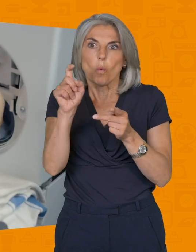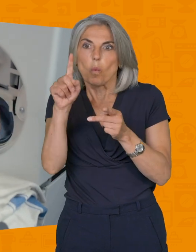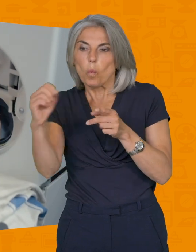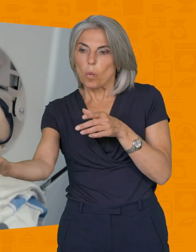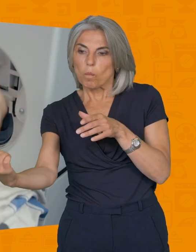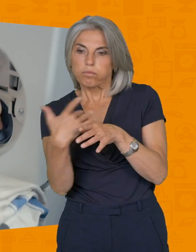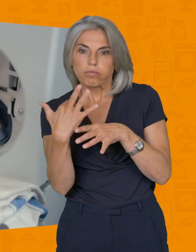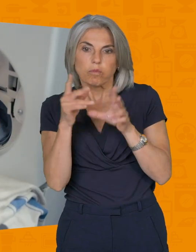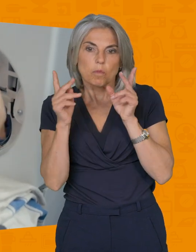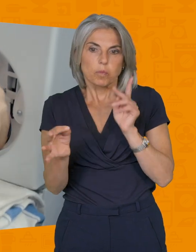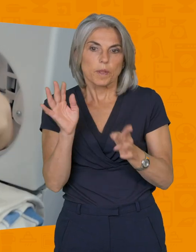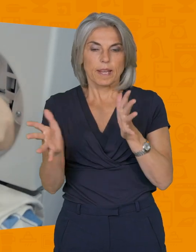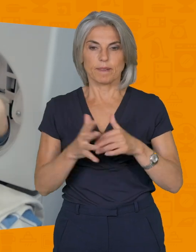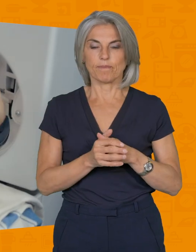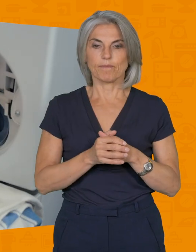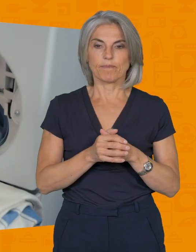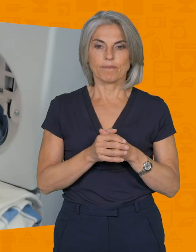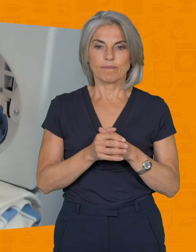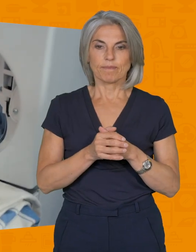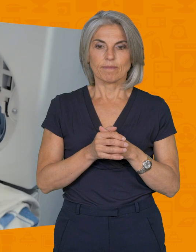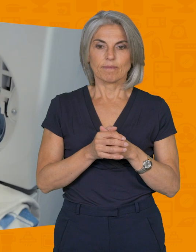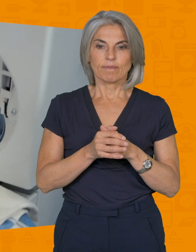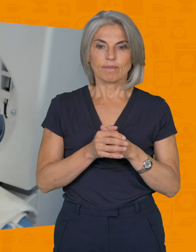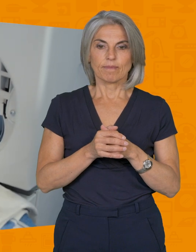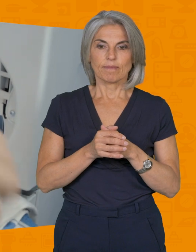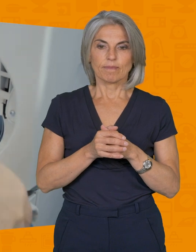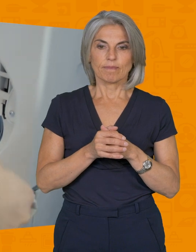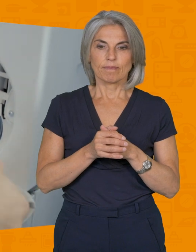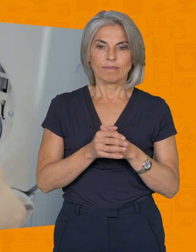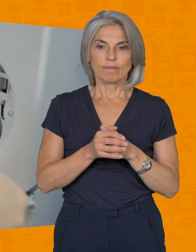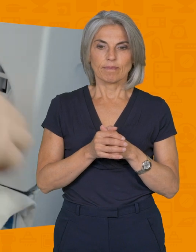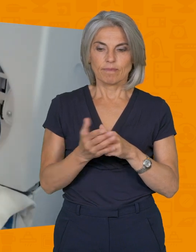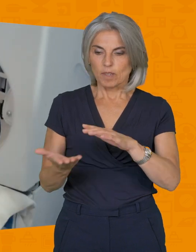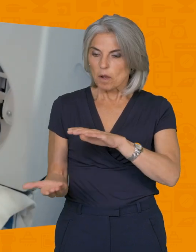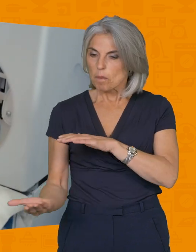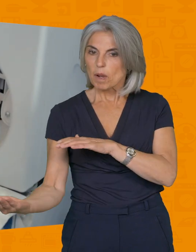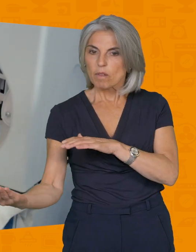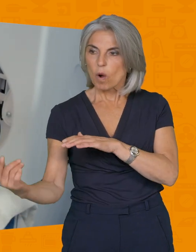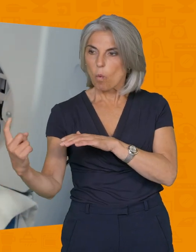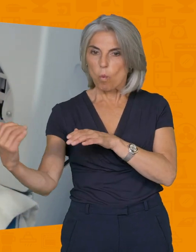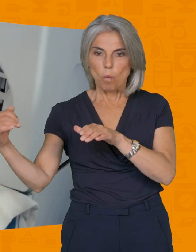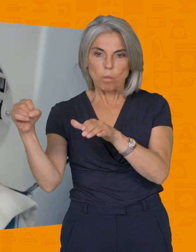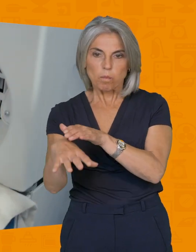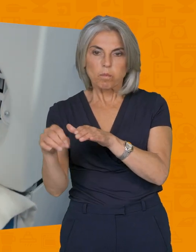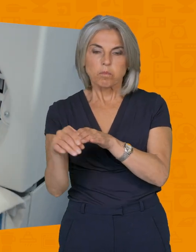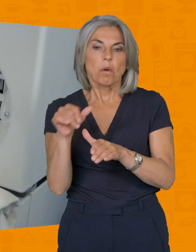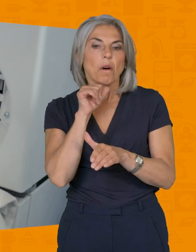un petit peu d à l'intérieur. Donc, vous voyez, toujours prévoir, il n'y a pas grand chose, grand chose.